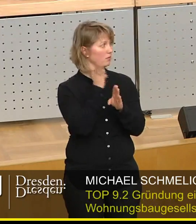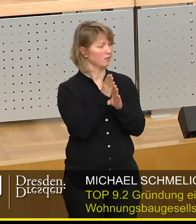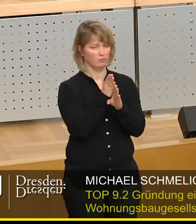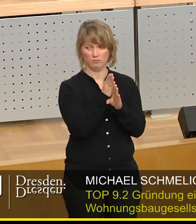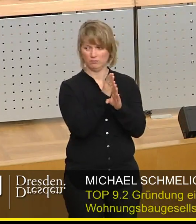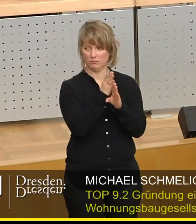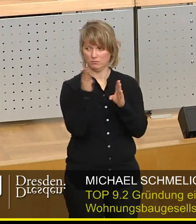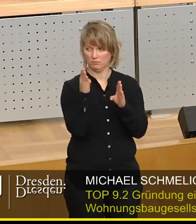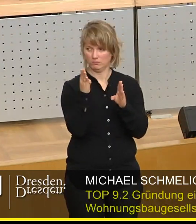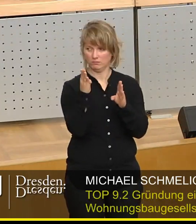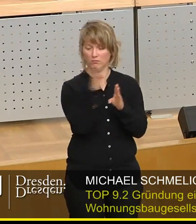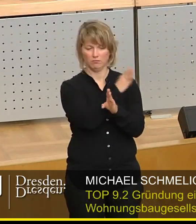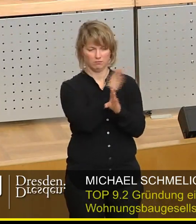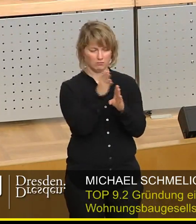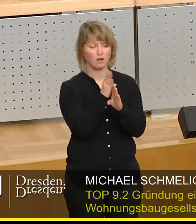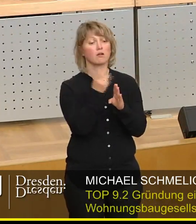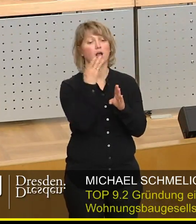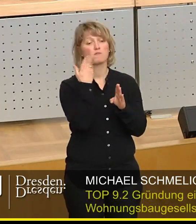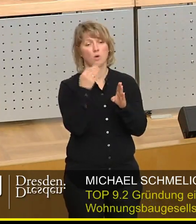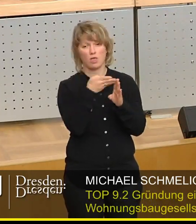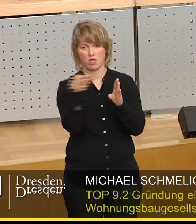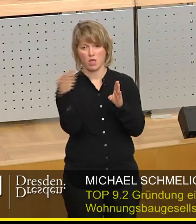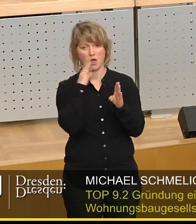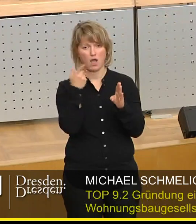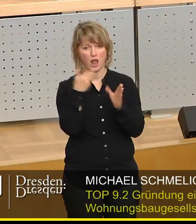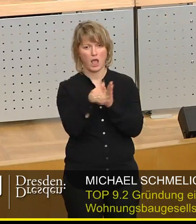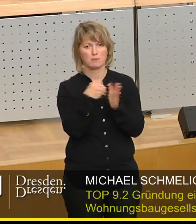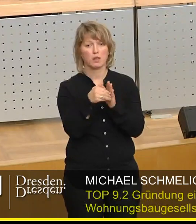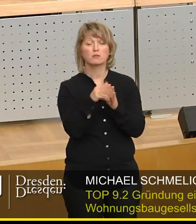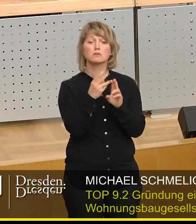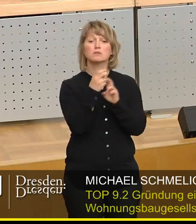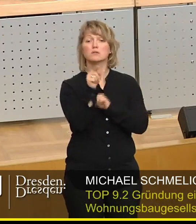Ganz klar, Sie haben es stets abgelehnt. Sieht man mal von Ihrem Herrn Ulbik ab.